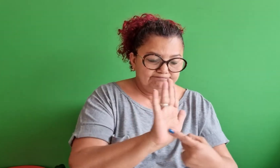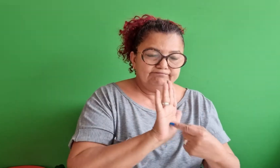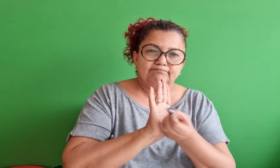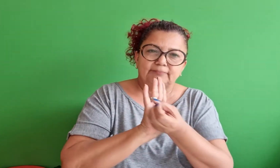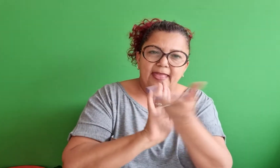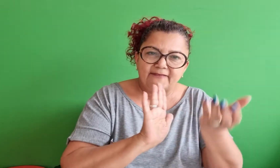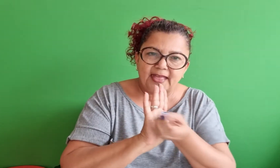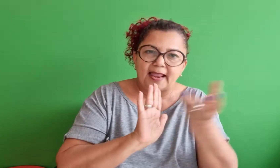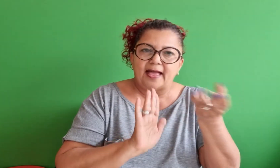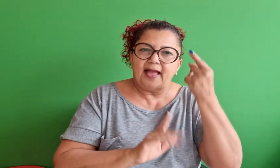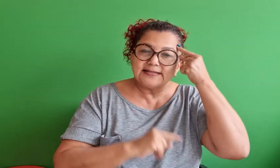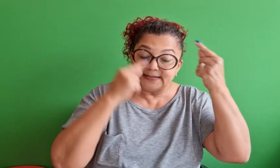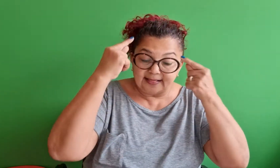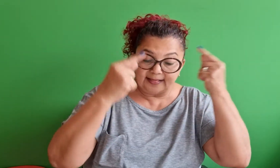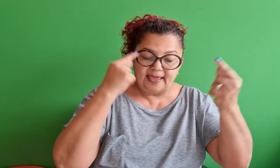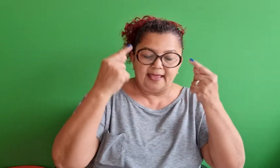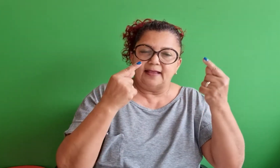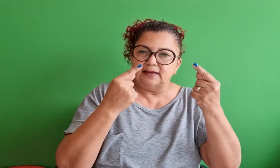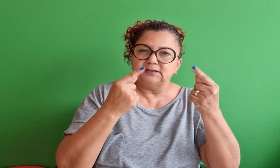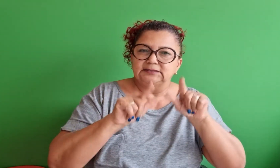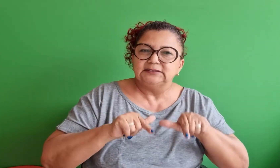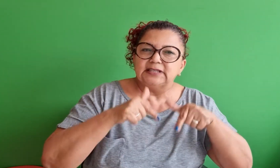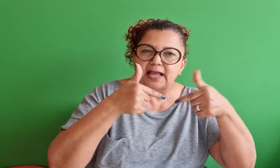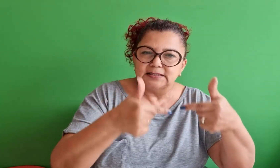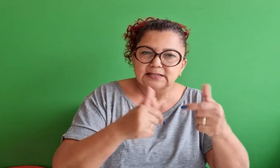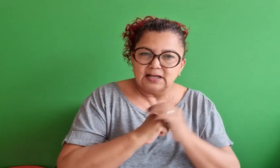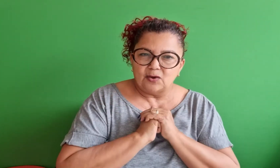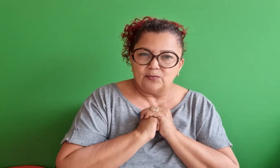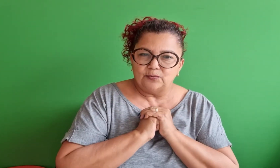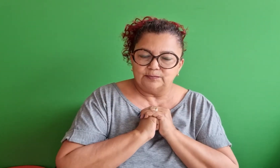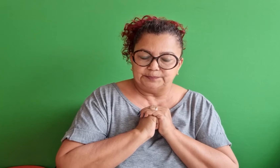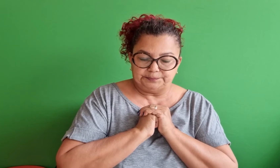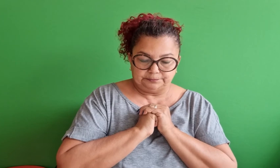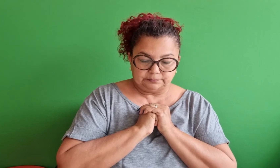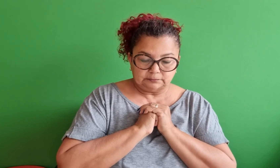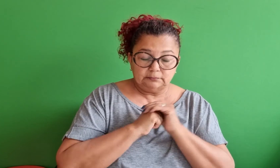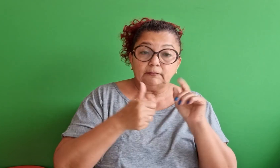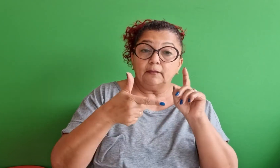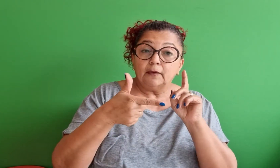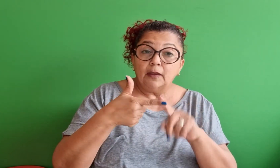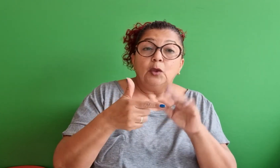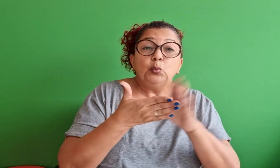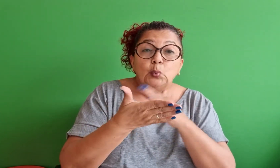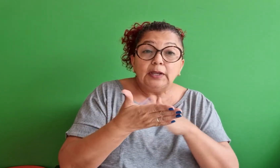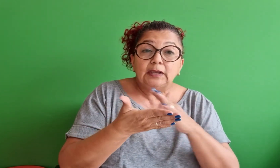e depois, então, exteriorizar, manifestar essas ações.